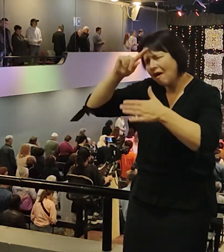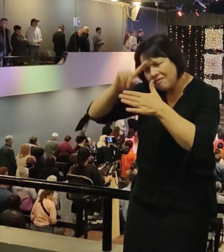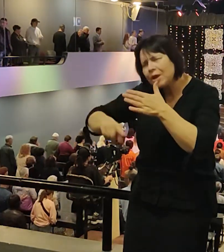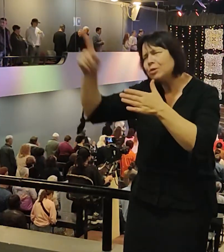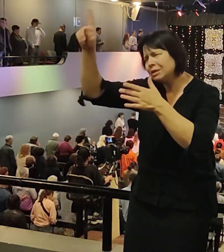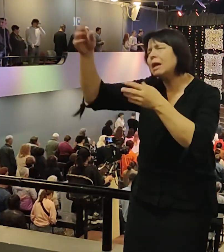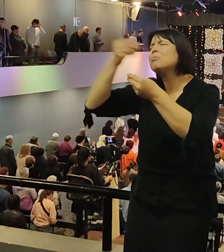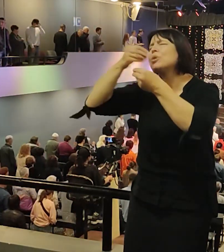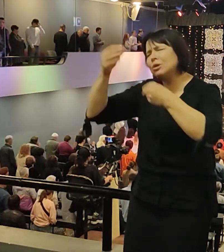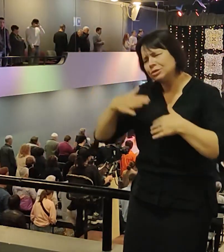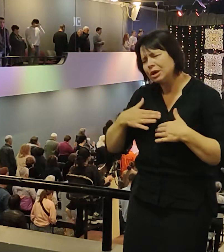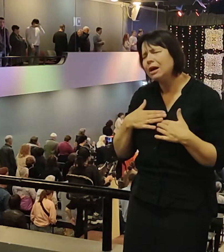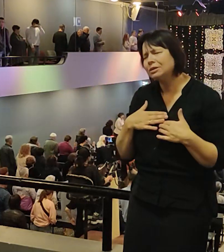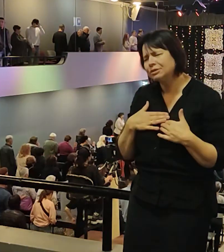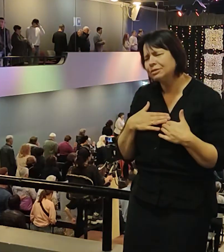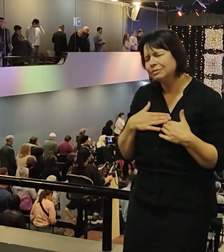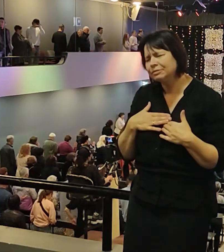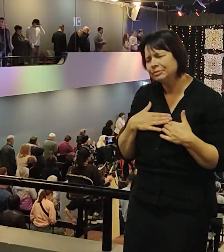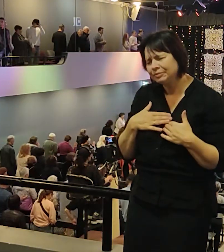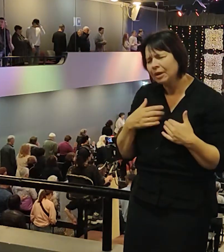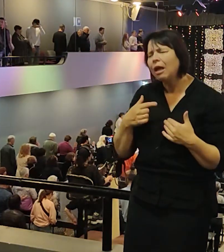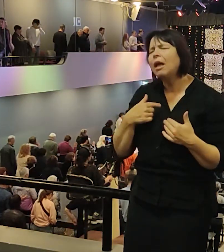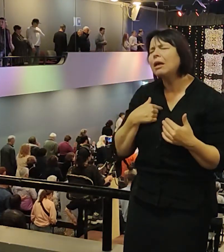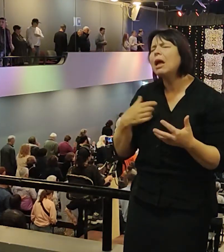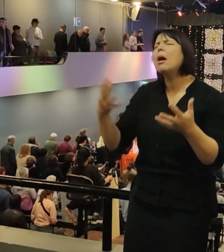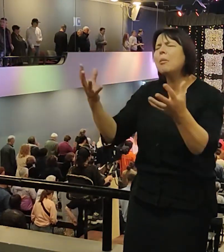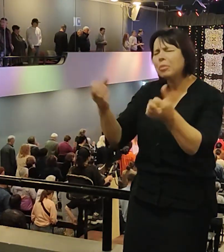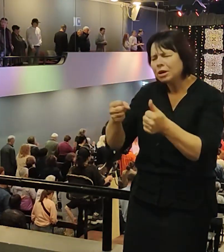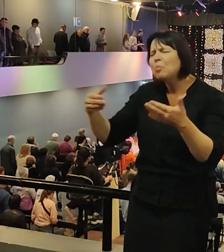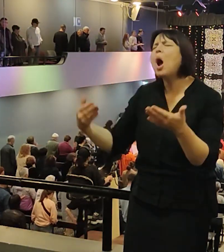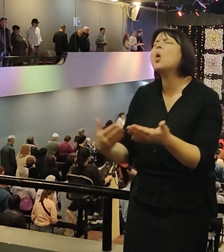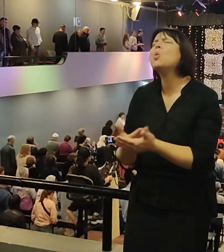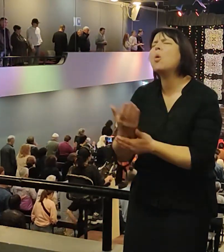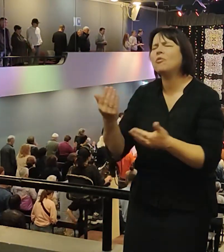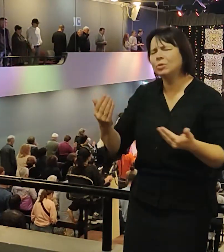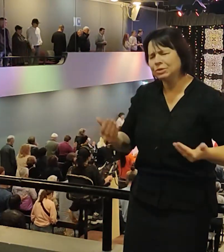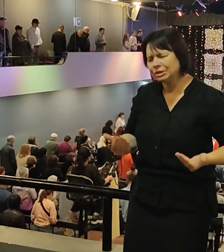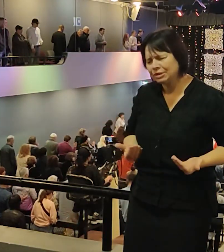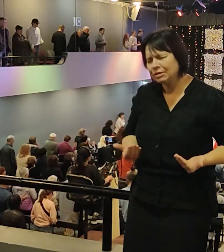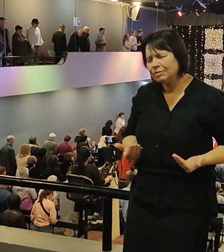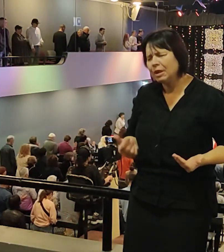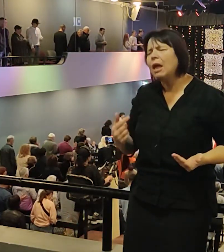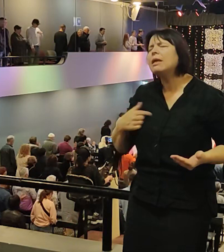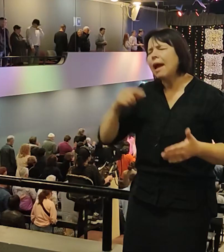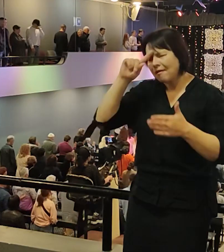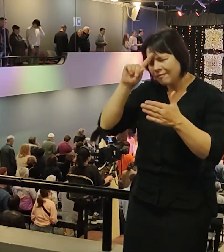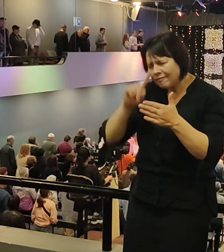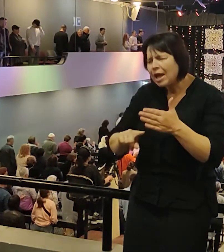Мне прощено. И я принимаю новую жизнь верою.